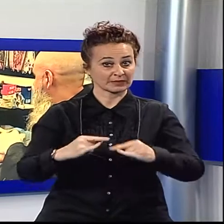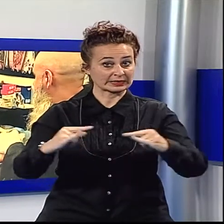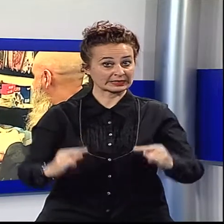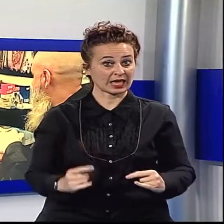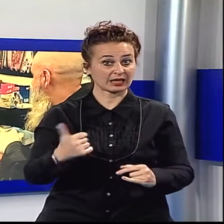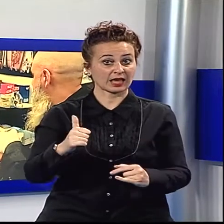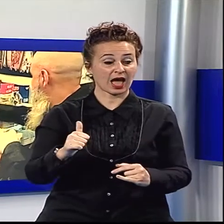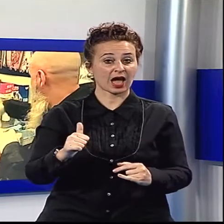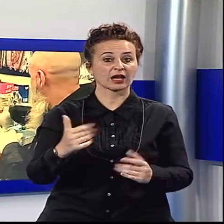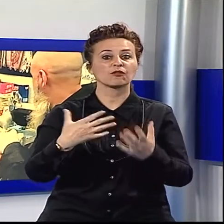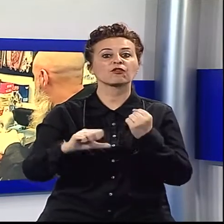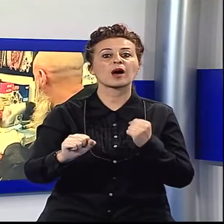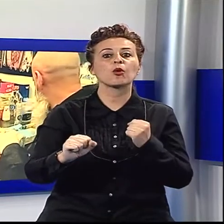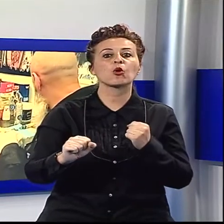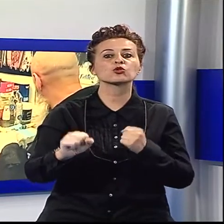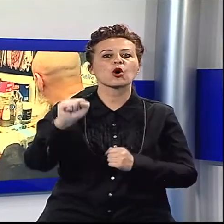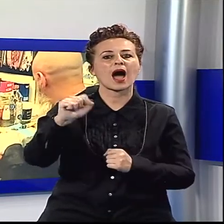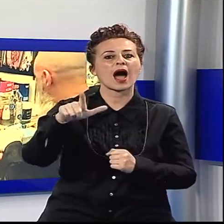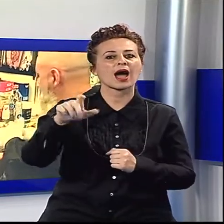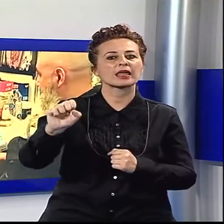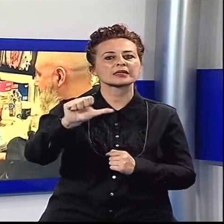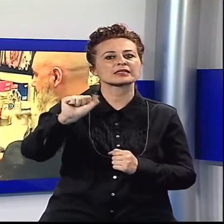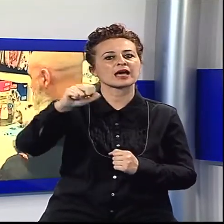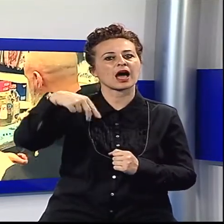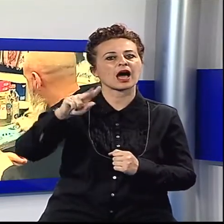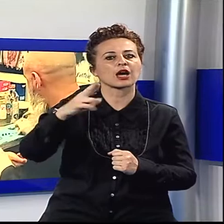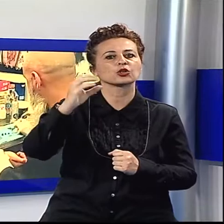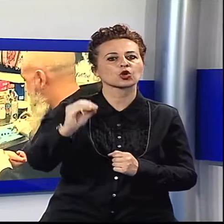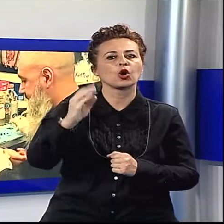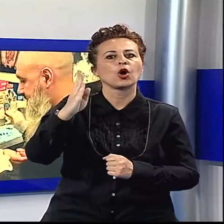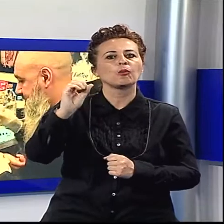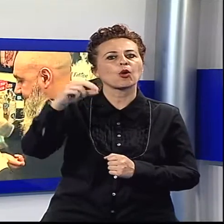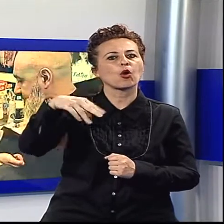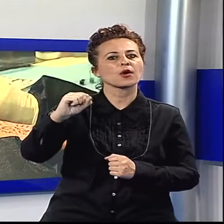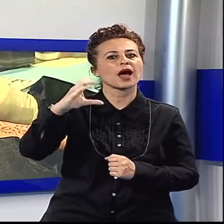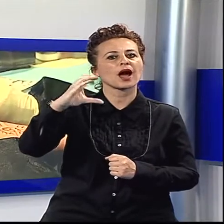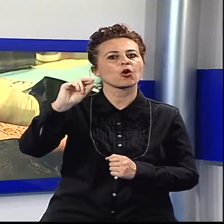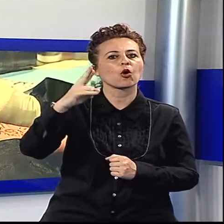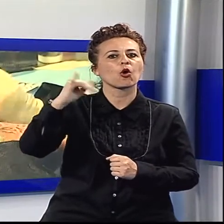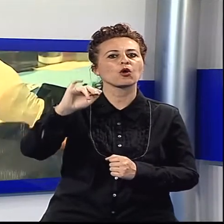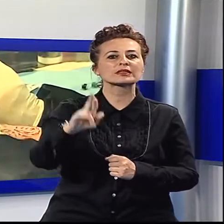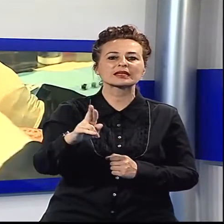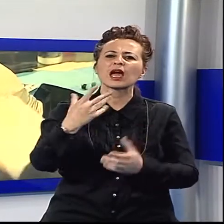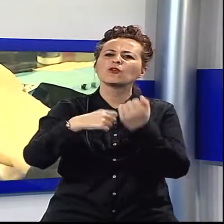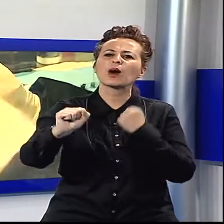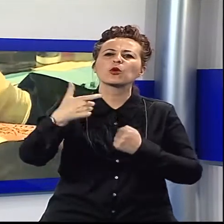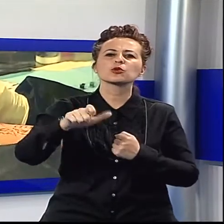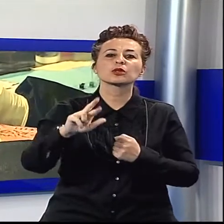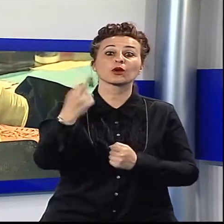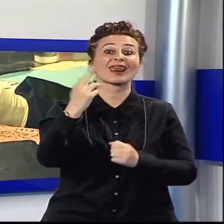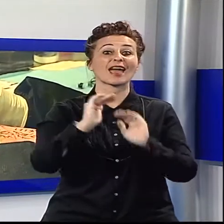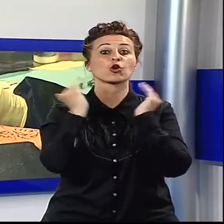Alle Tattoo, al secolo Alessandro Bonaccorsi, il tatuatore modenese che ha recentemente stabilito un record mondiale,